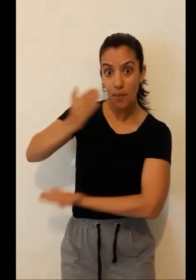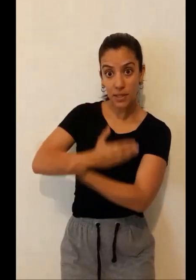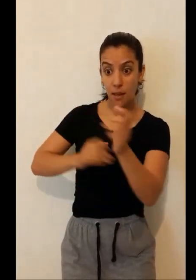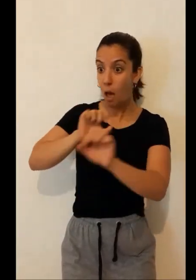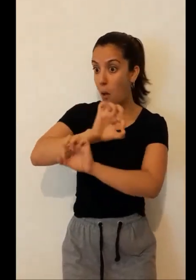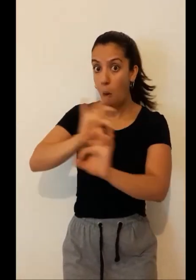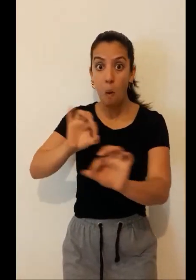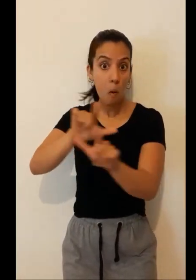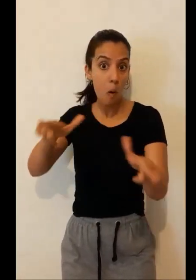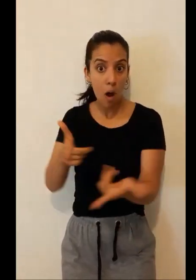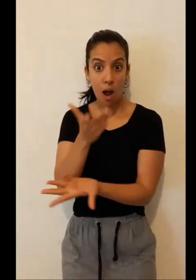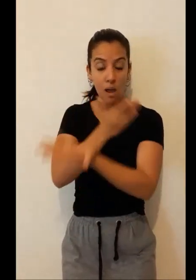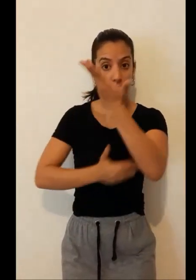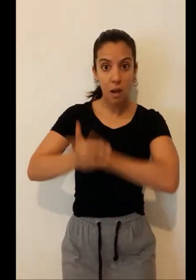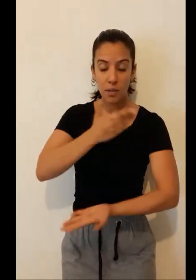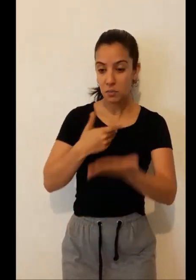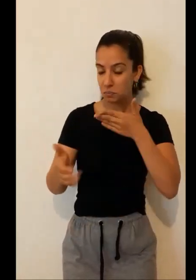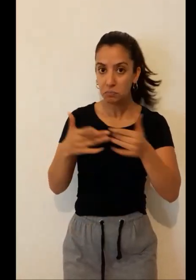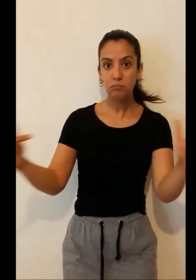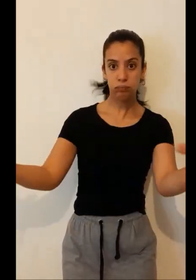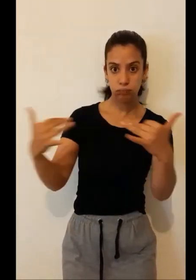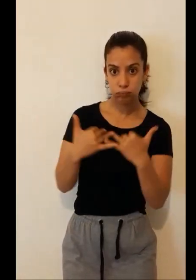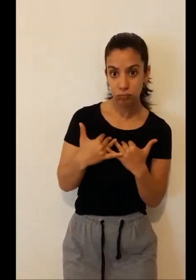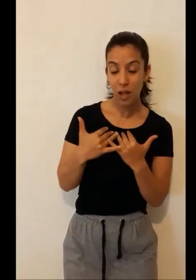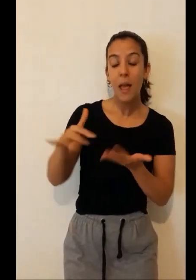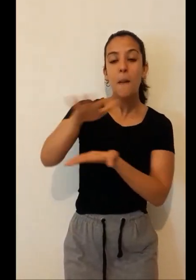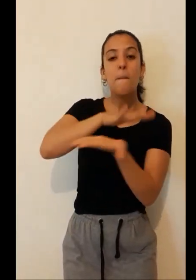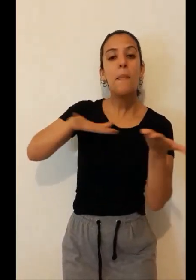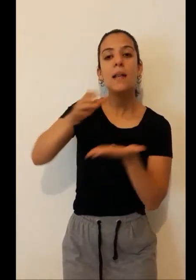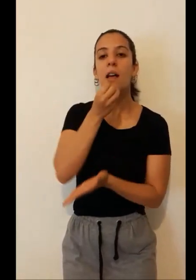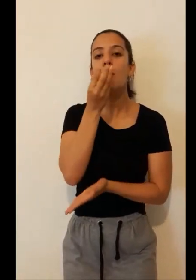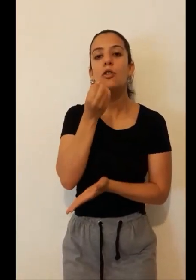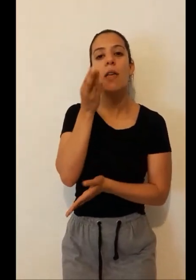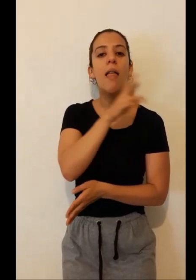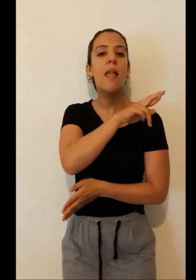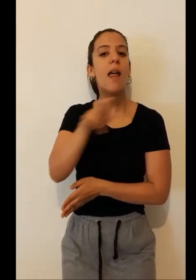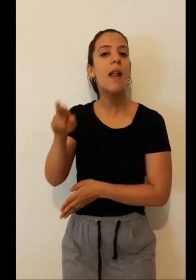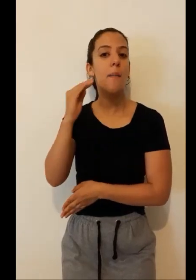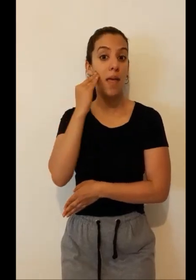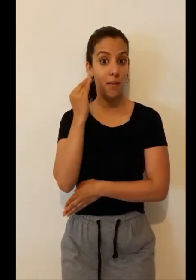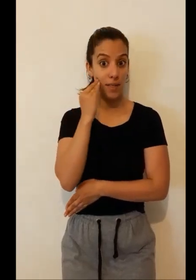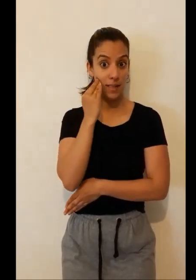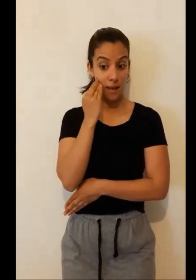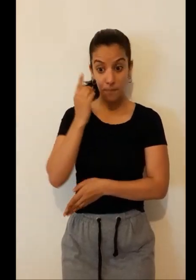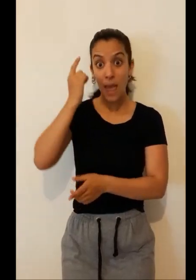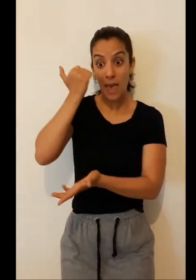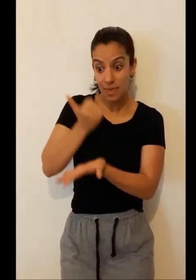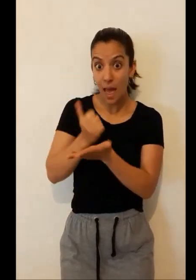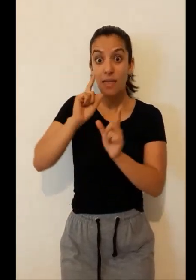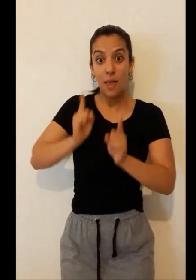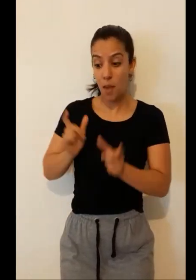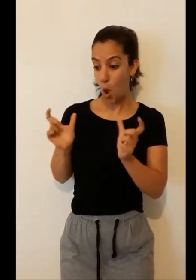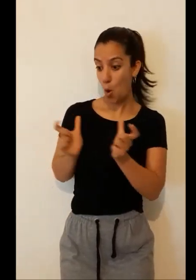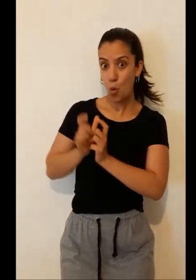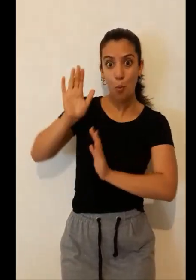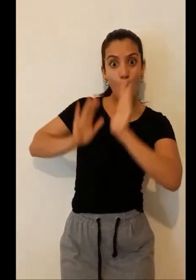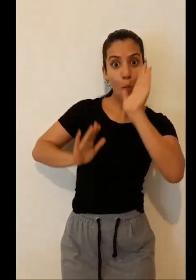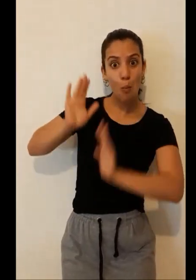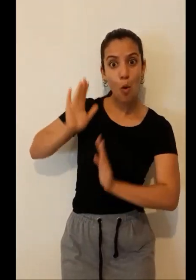en la Plaza Rosedal de la Rambla de Mercedes. Nos acompañará además la Murga con Gusto No